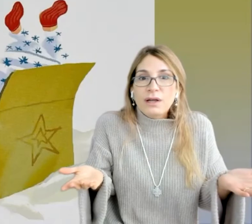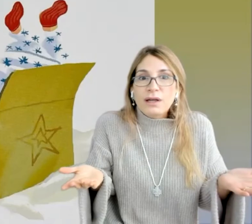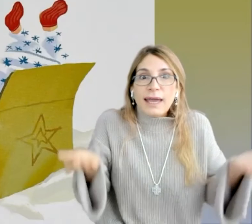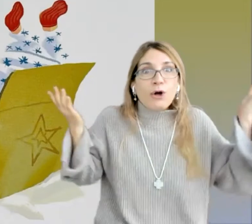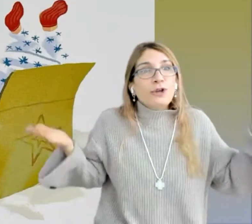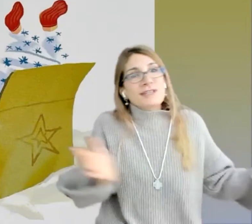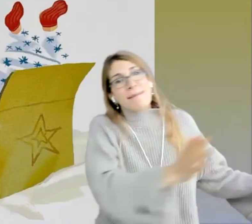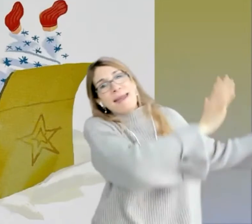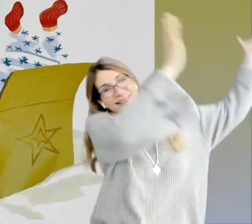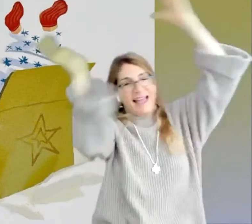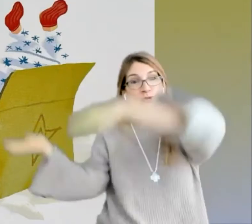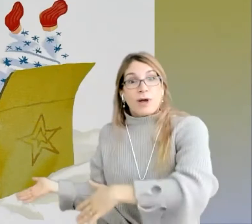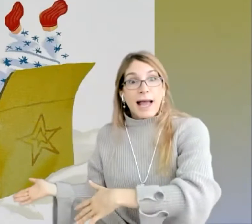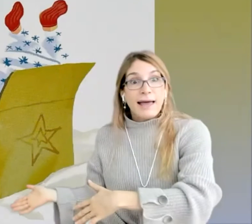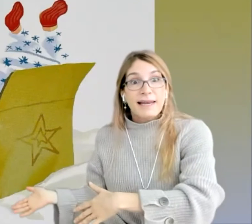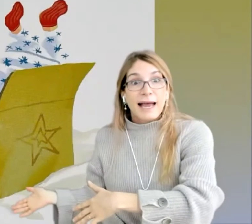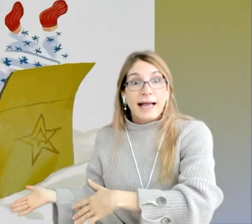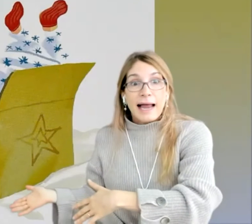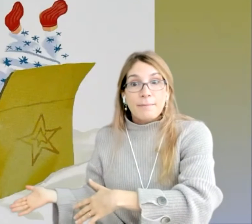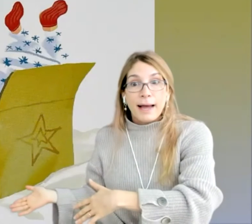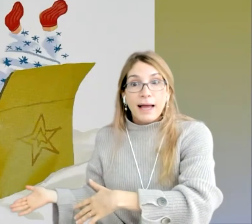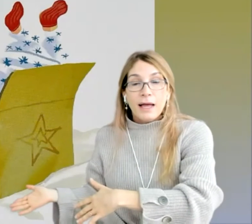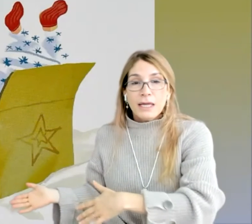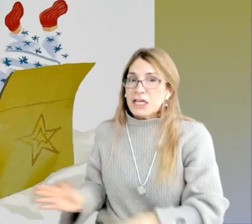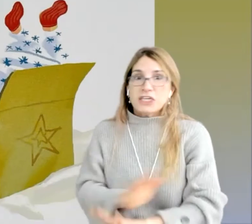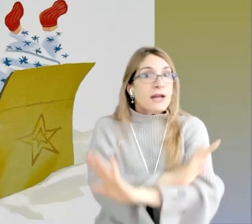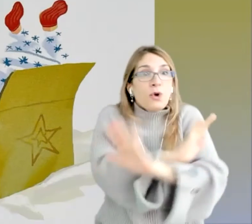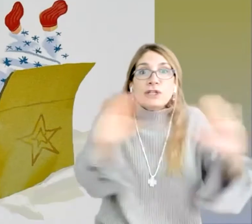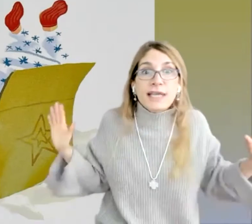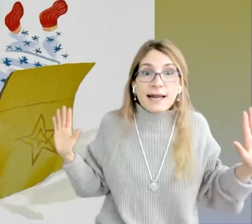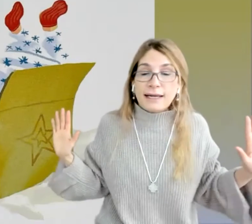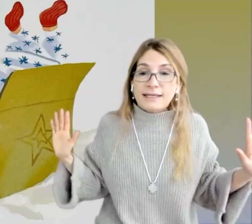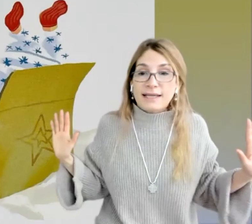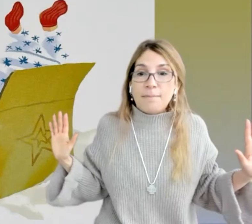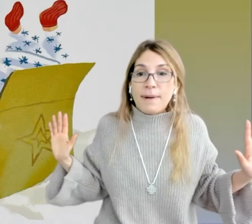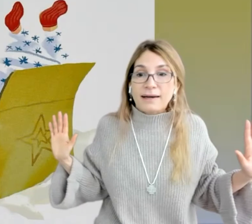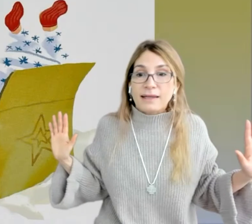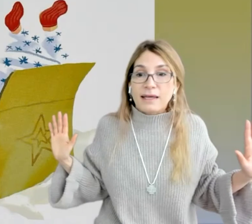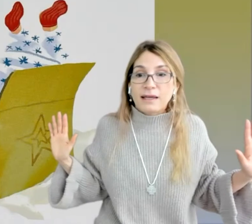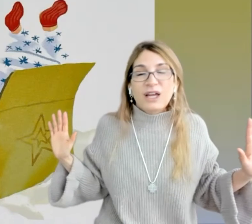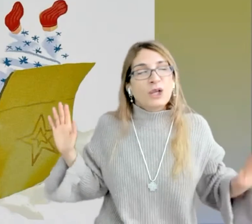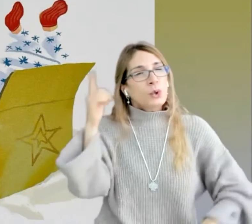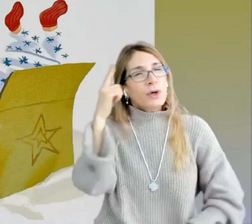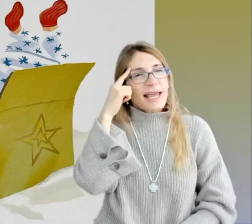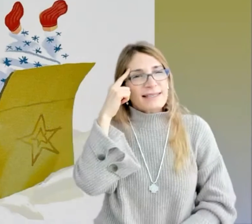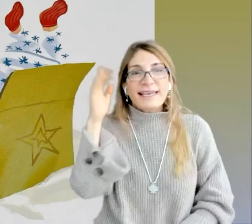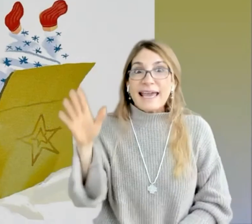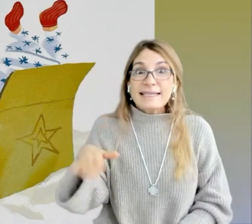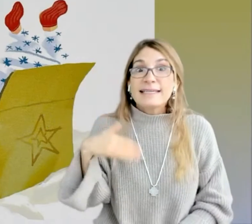Que Otto se meta a su caja de la calma y ya no quiera regresar al parque. ¿Tú crees que esa